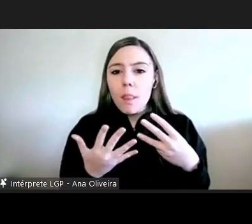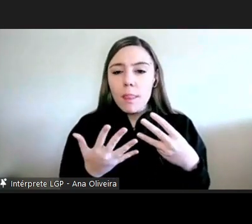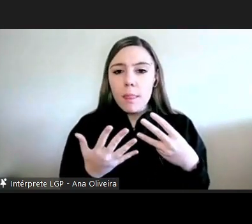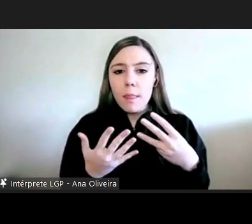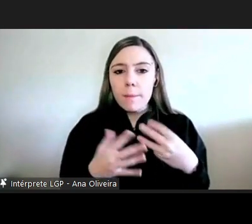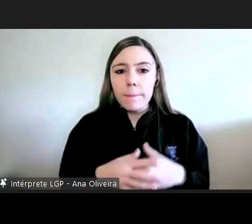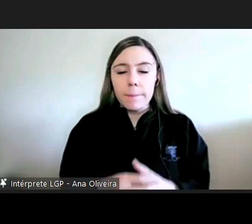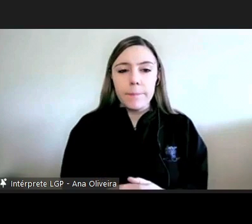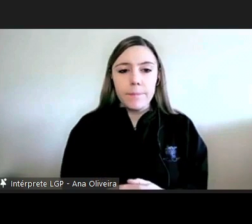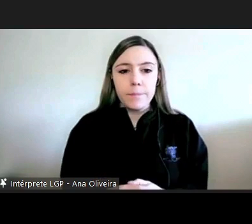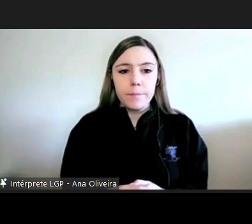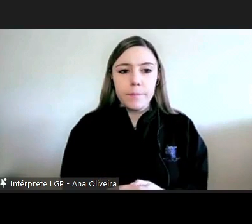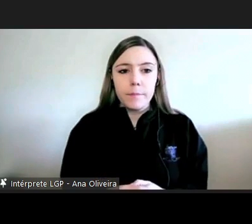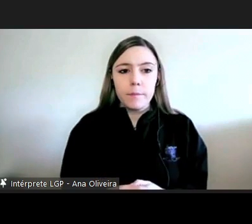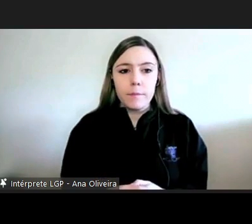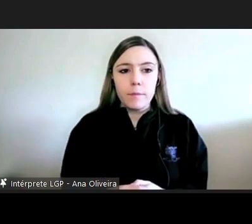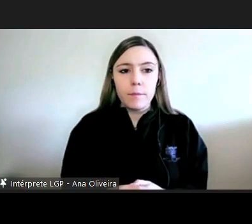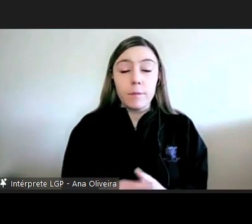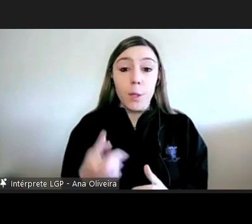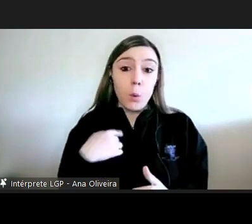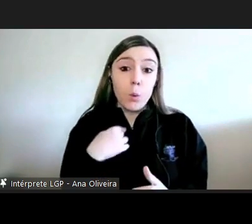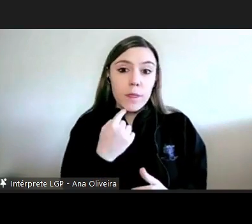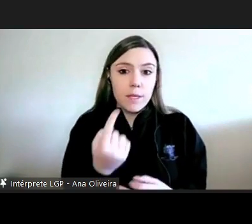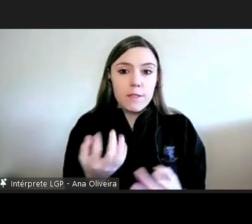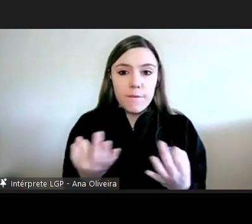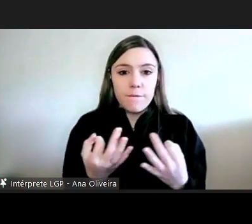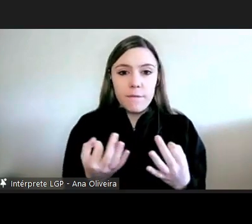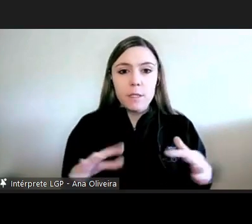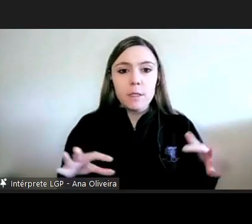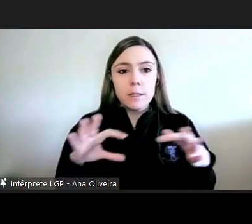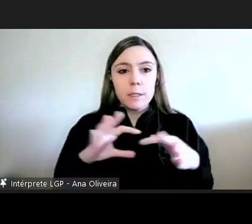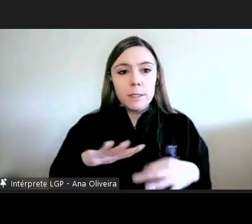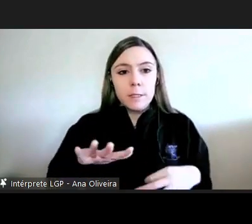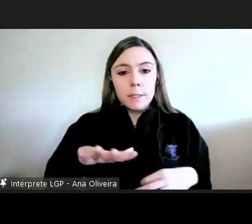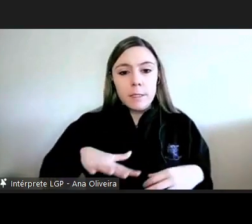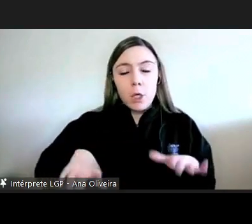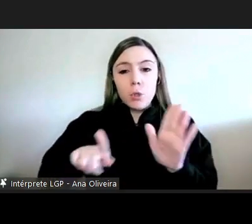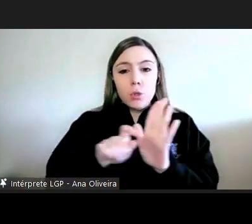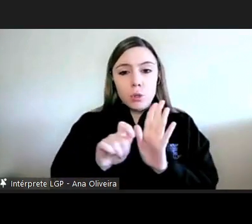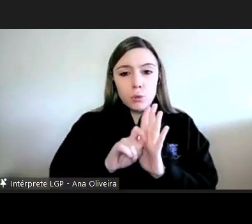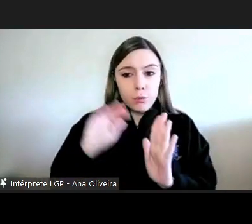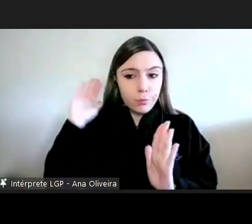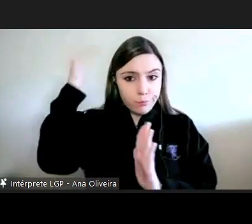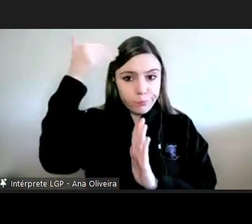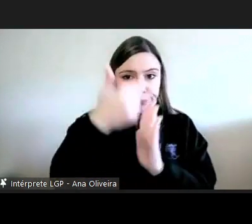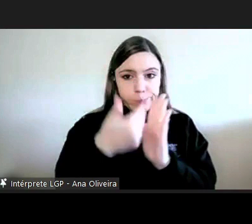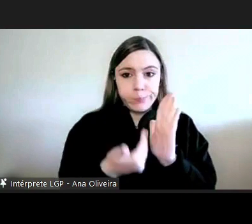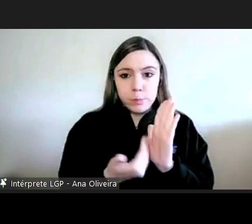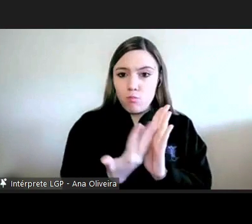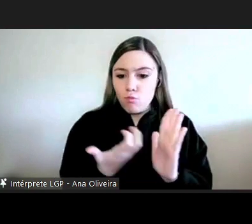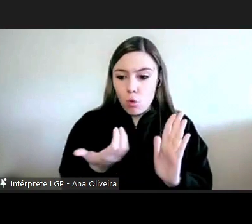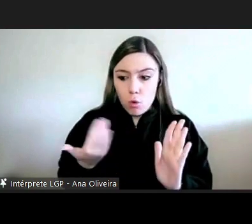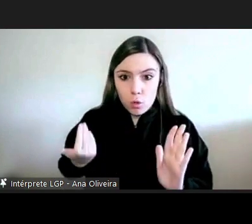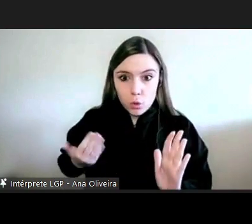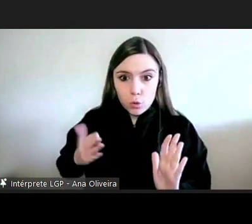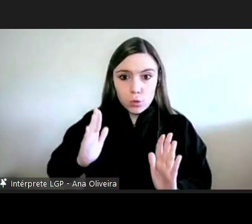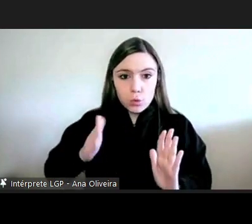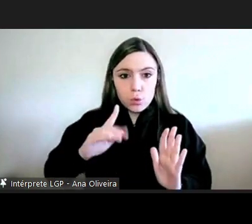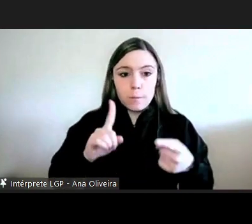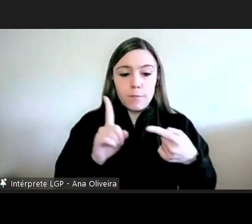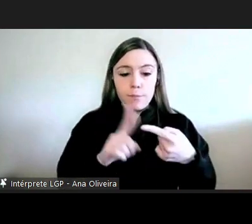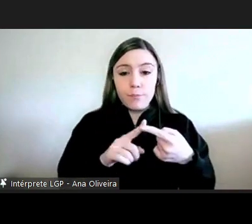aquilo que indiquei como elementos do seu estatuto constitucional que destaquei são a